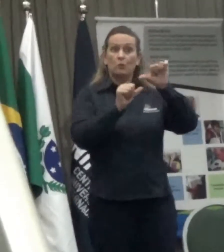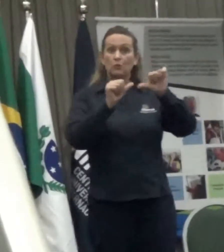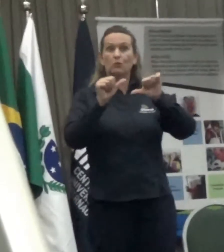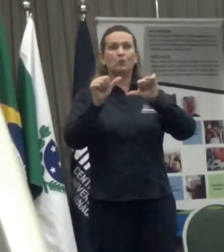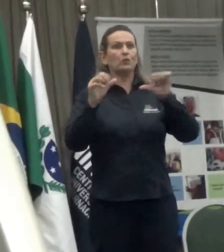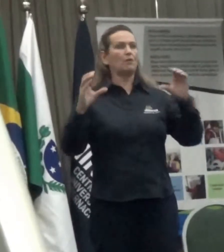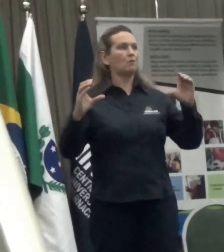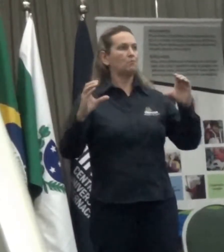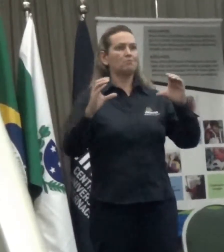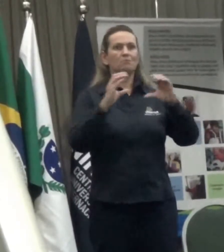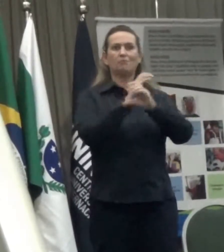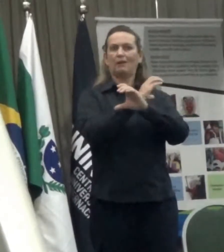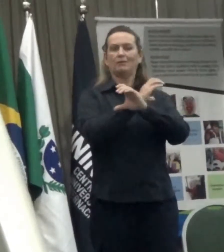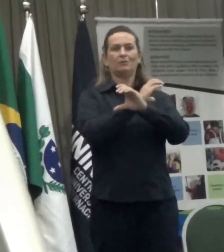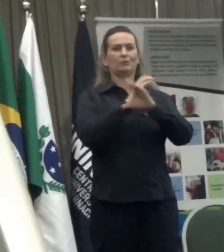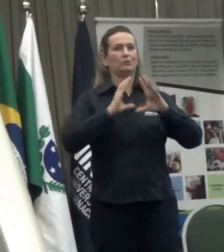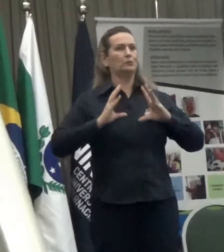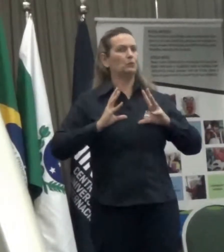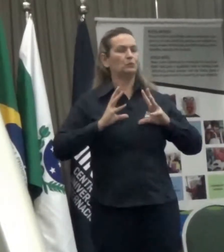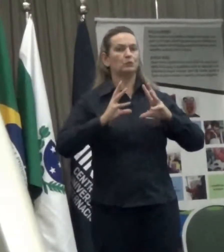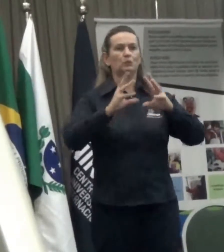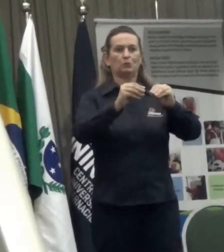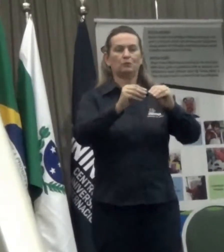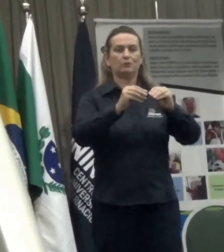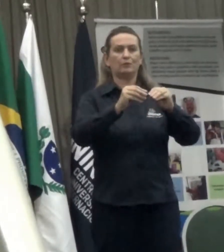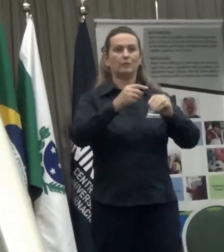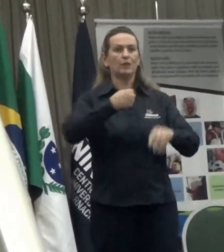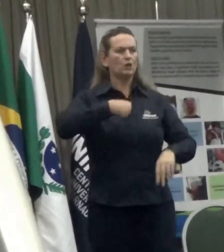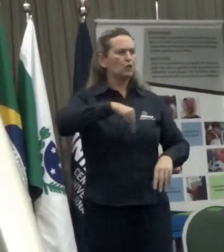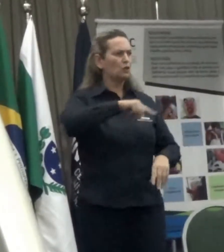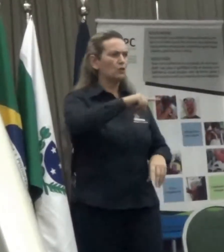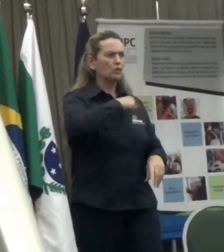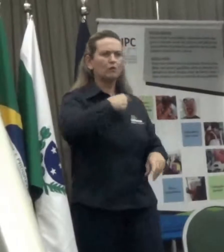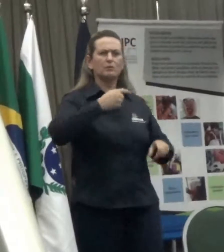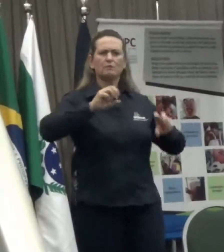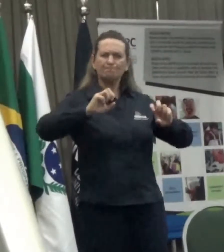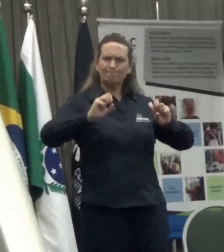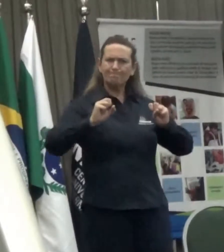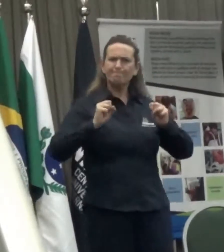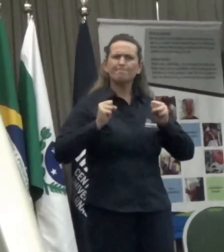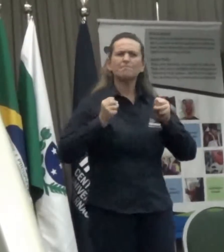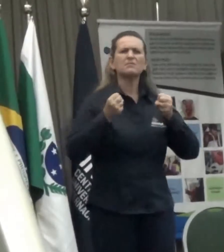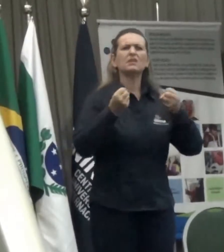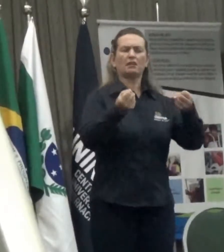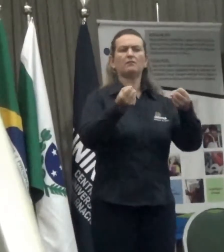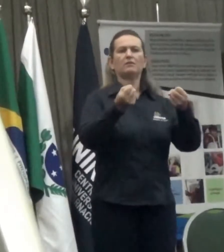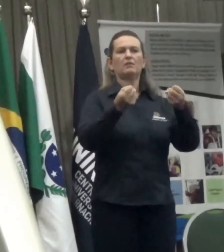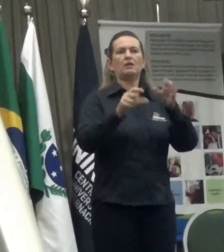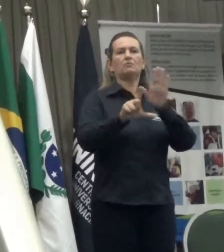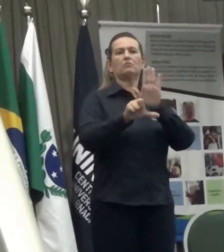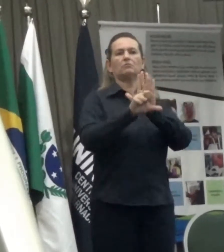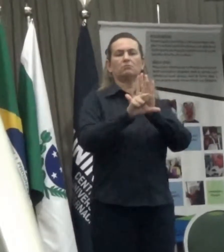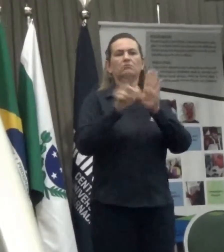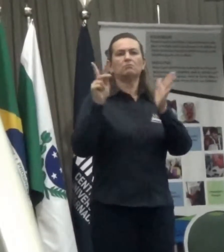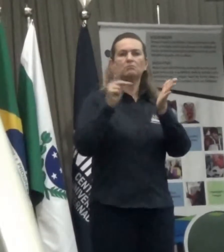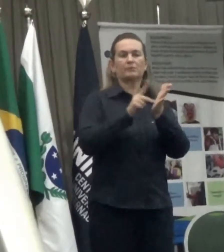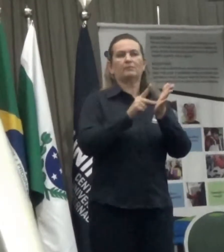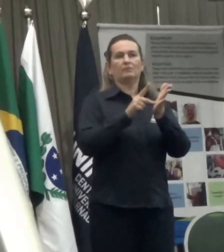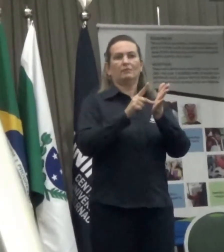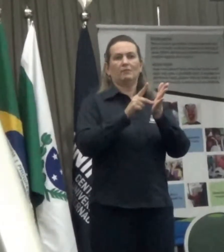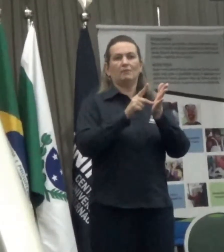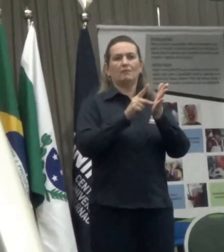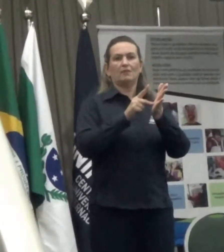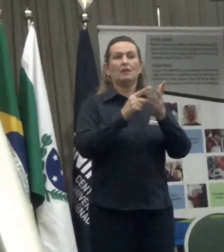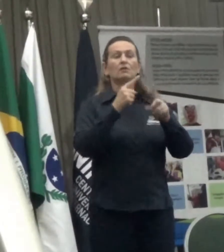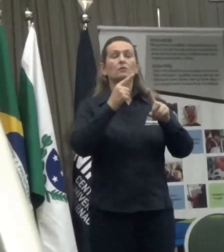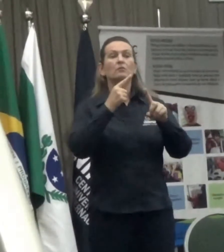jurídico, mas devemos defender isso ferrenhamente, porque hoje